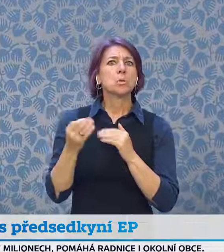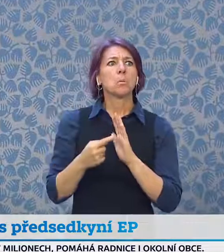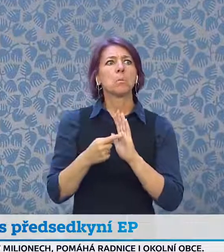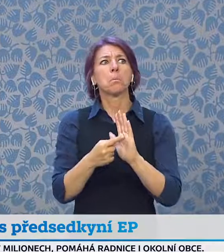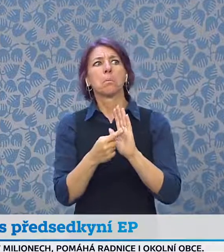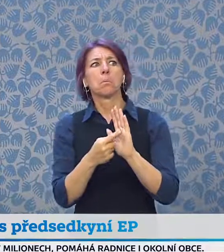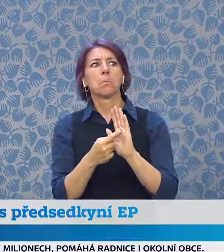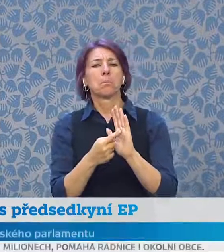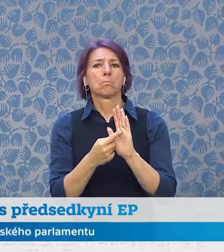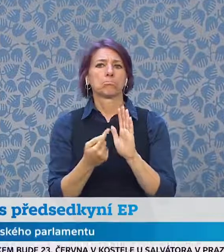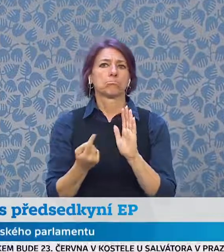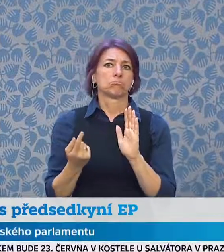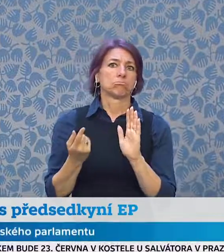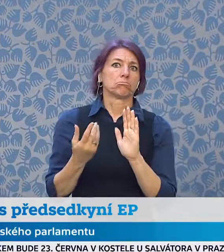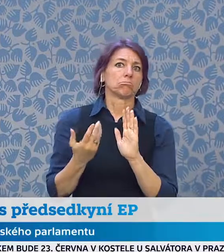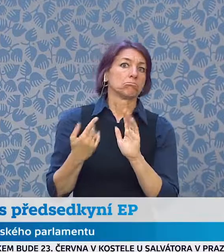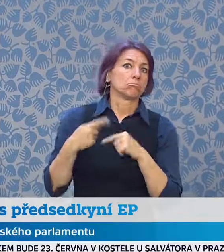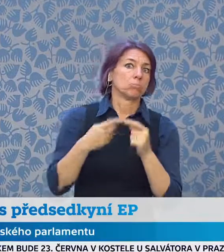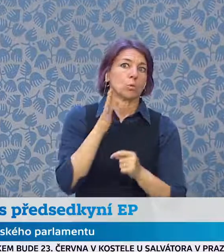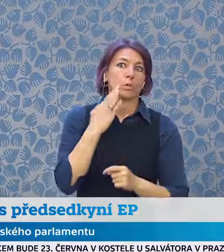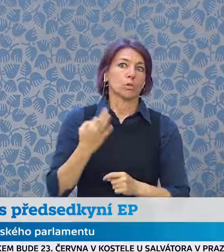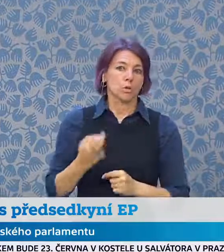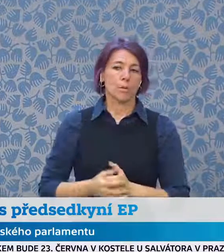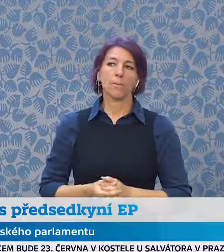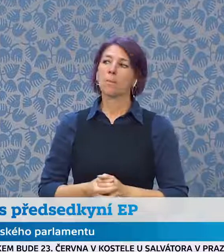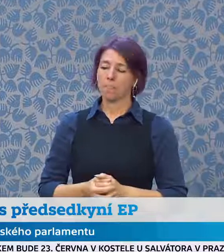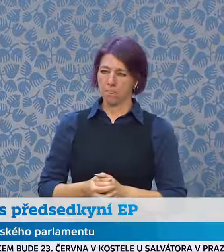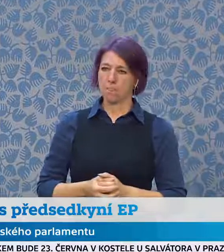Děkuji. Tak je tam pan prezident Johannes.